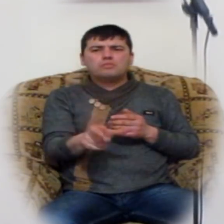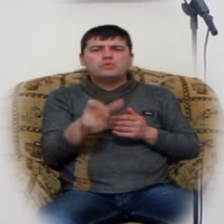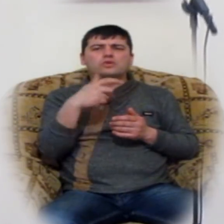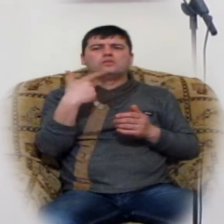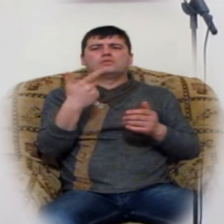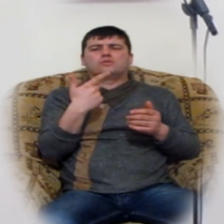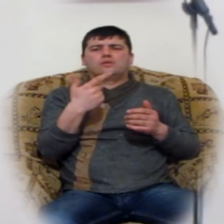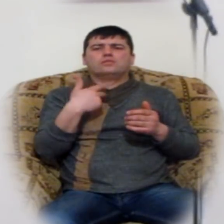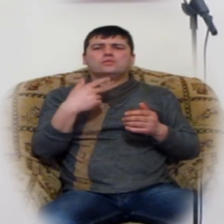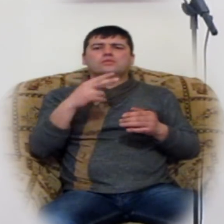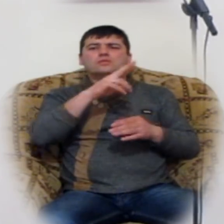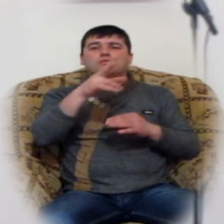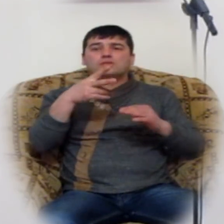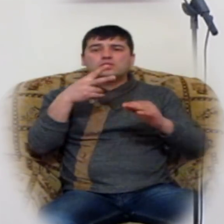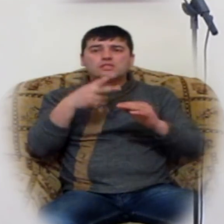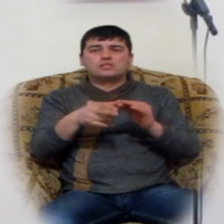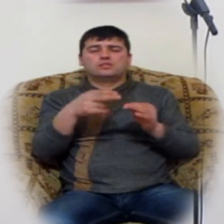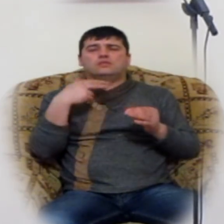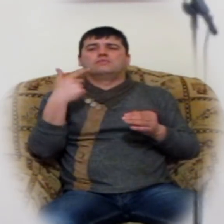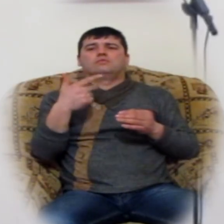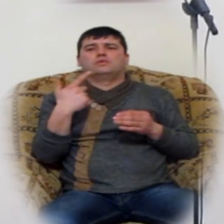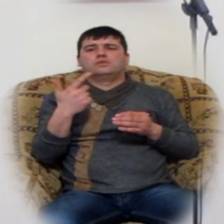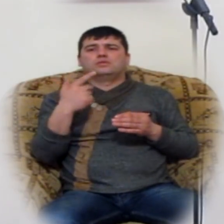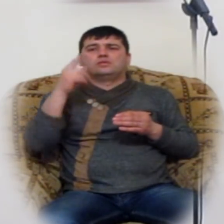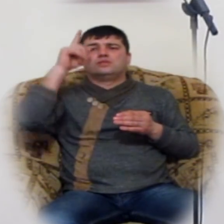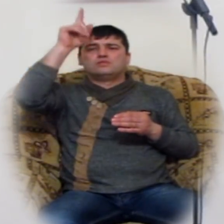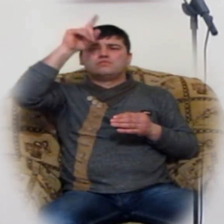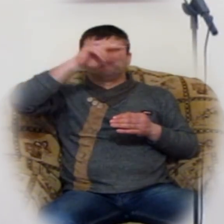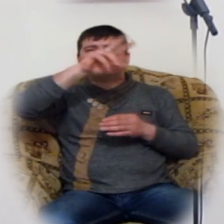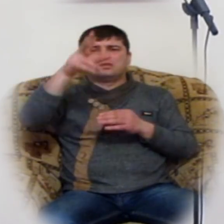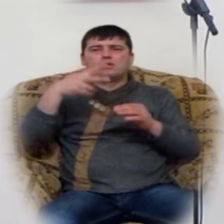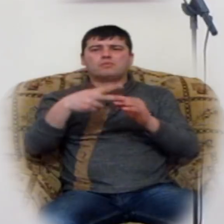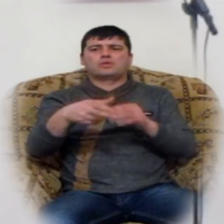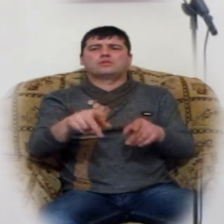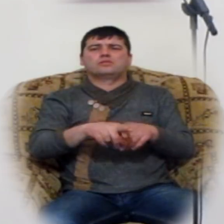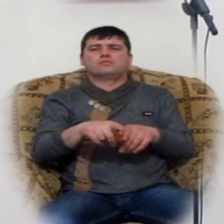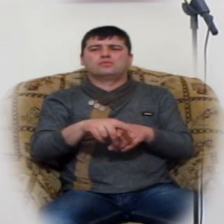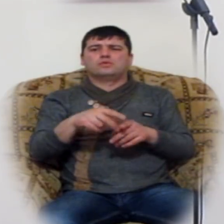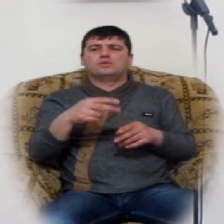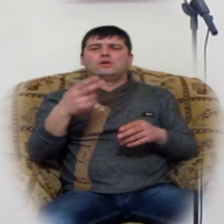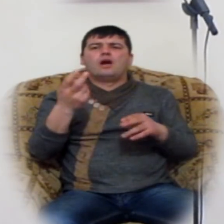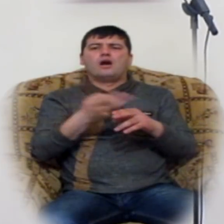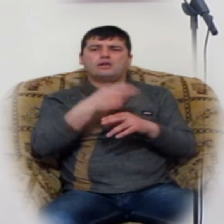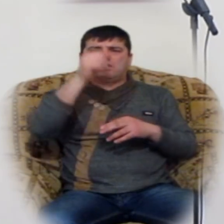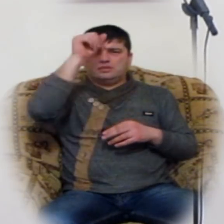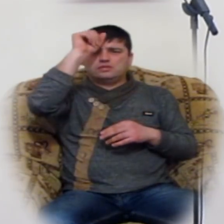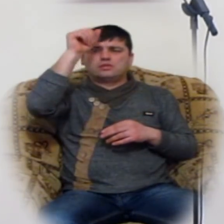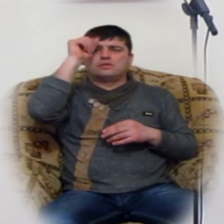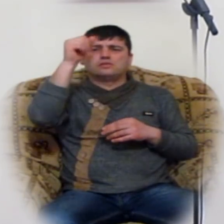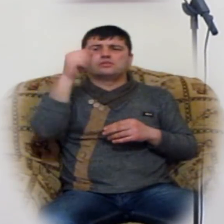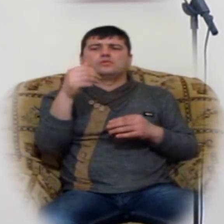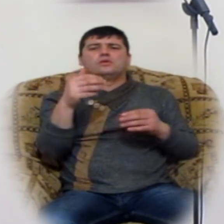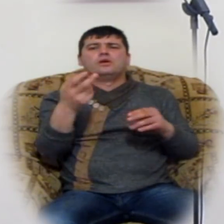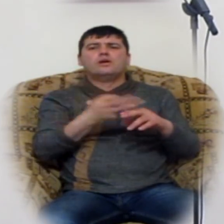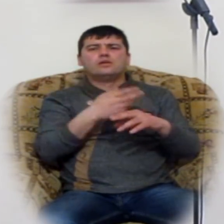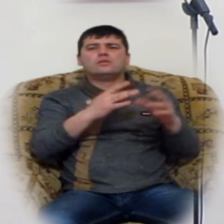ես զրգվածը վերի բաներից, առանց աստսով, առանց Հիսուս Քրիստոսի,